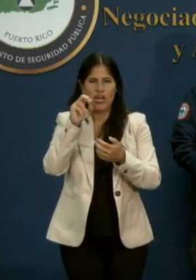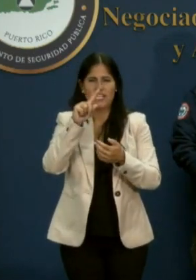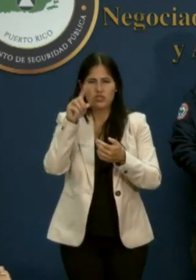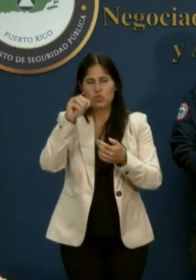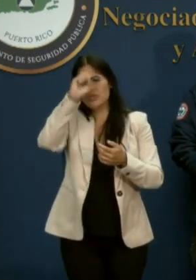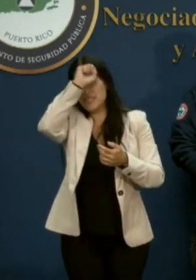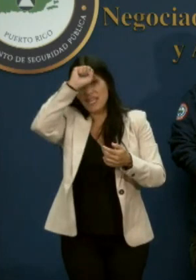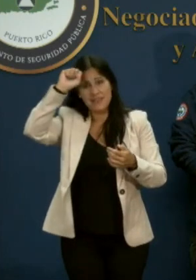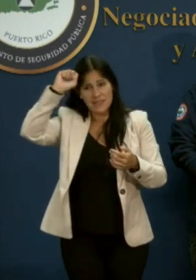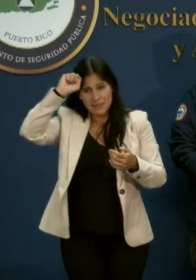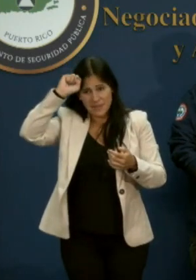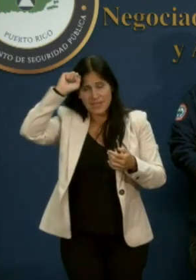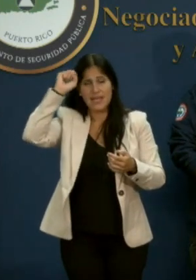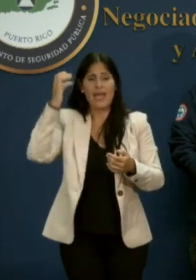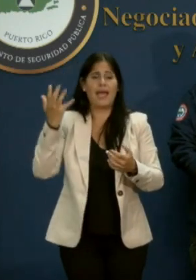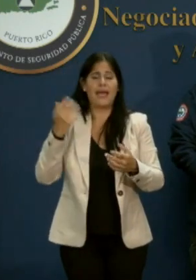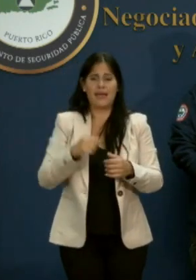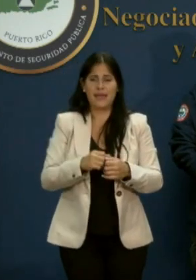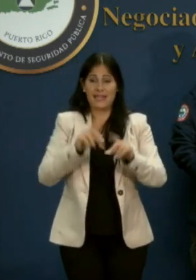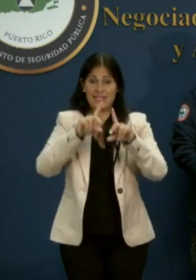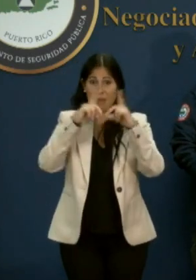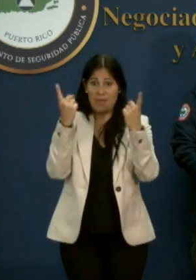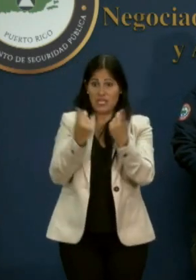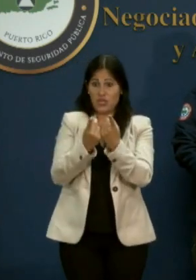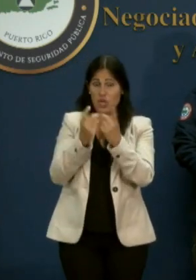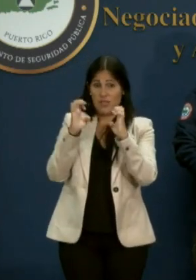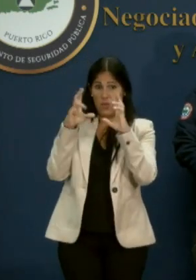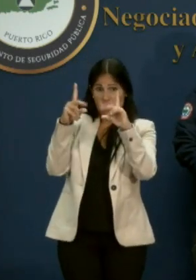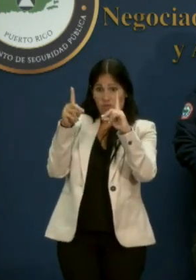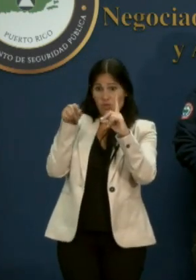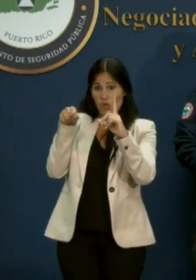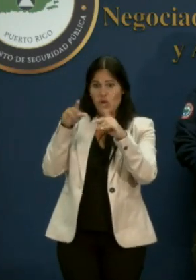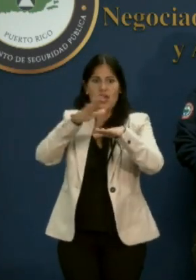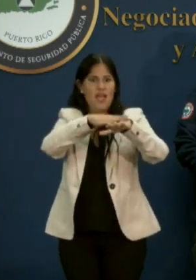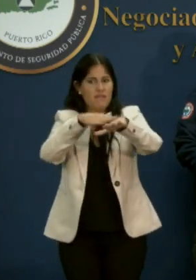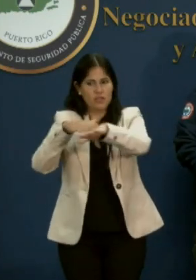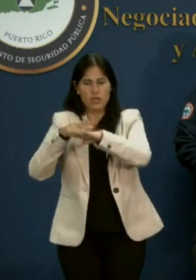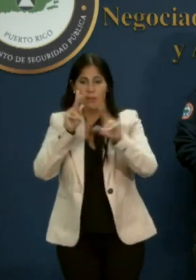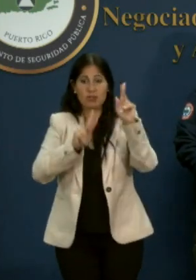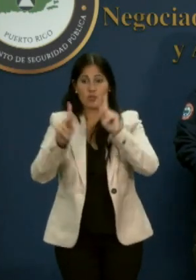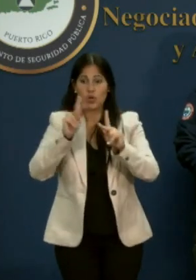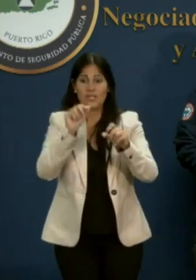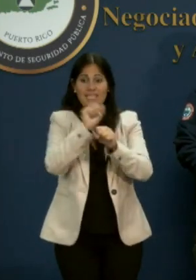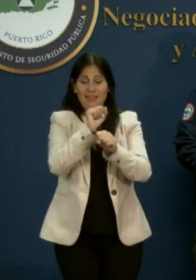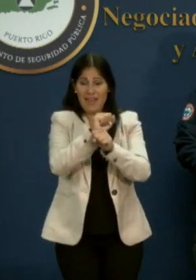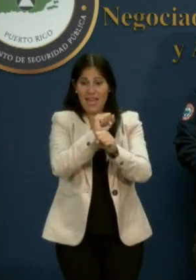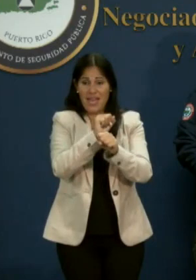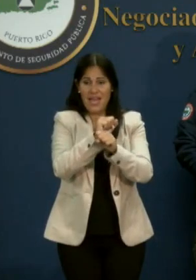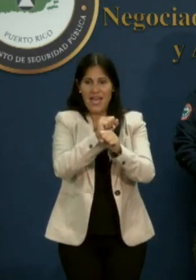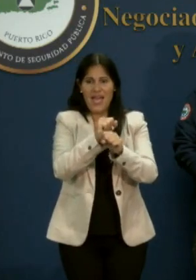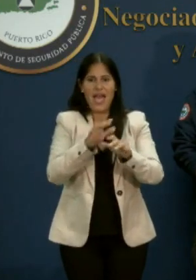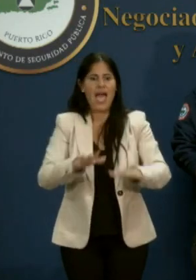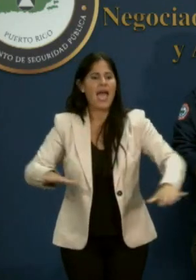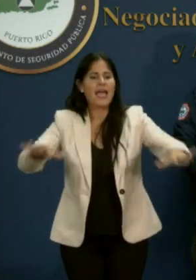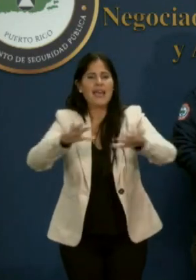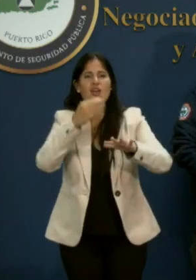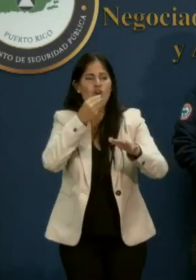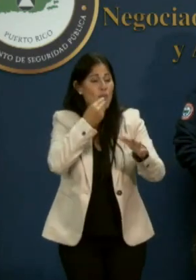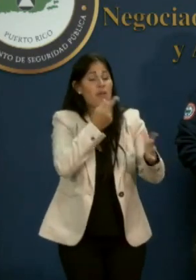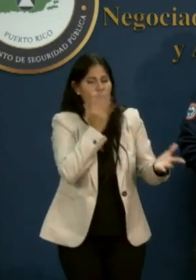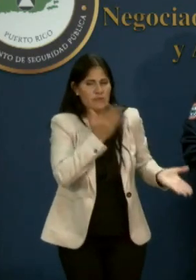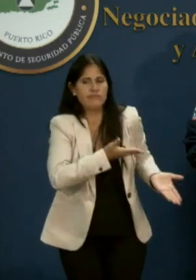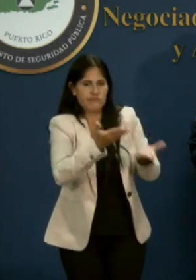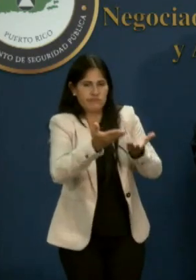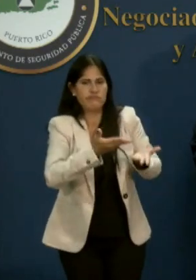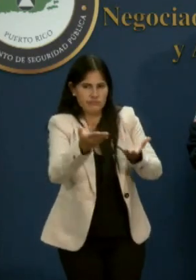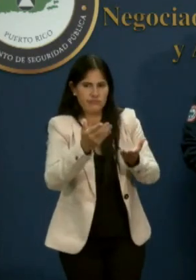el caso del Departamento de Educación, se activó el personal de comedores escolares de las escuelas identificadas por el Departamento de la Vivienda como